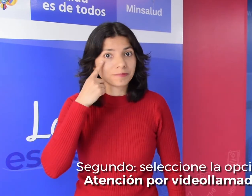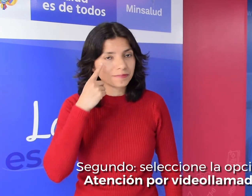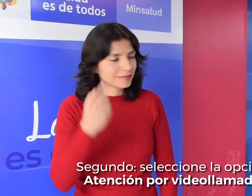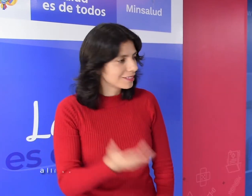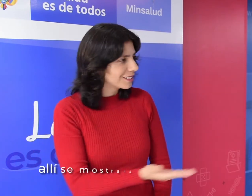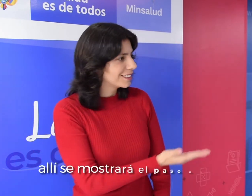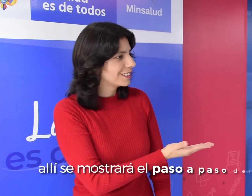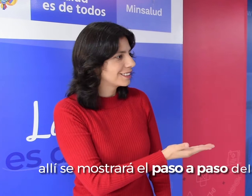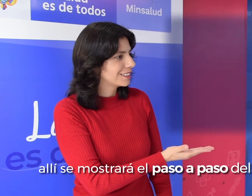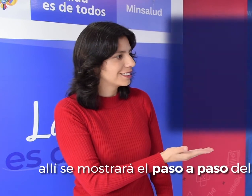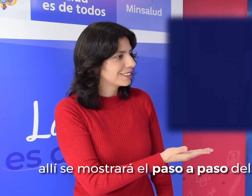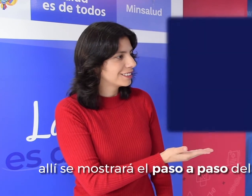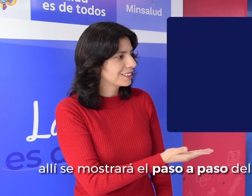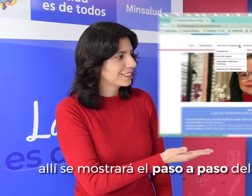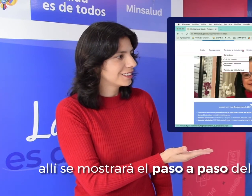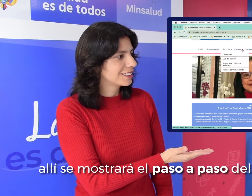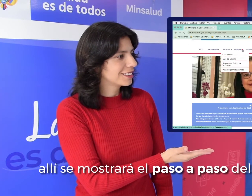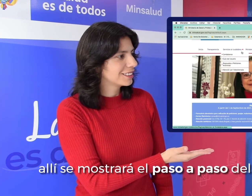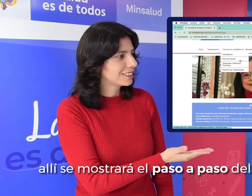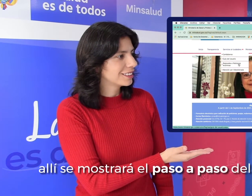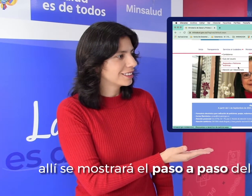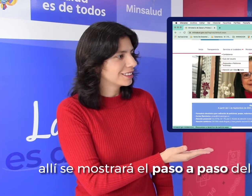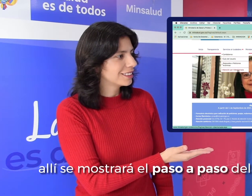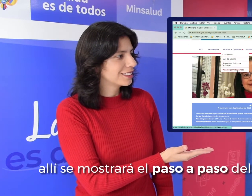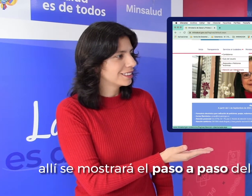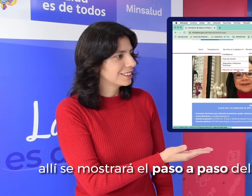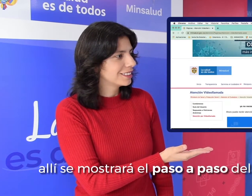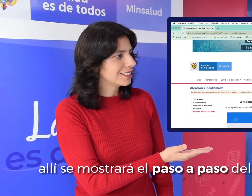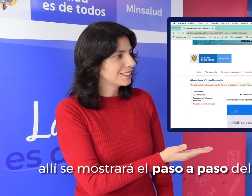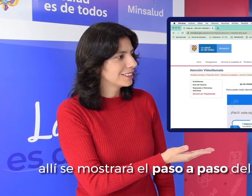Allí se mostrará el paso a paso del proceso.